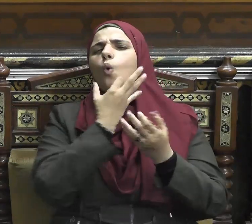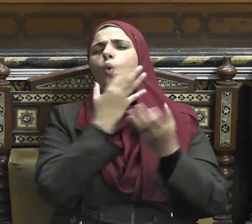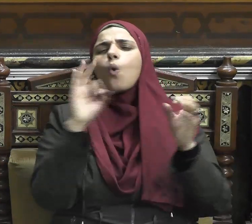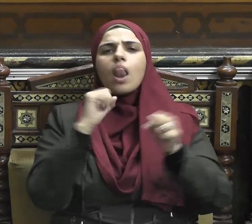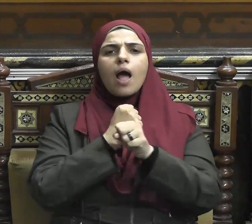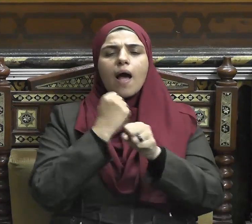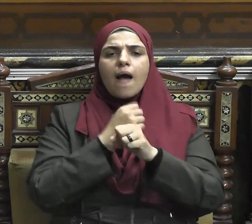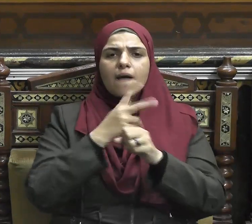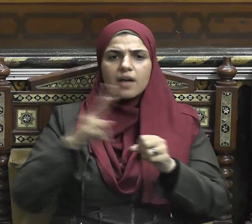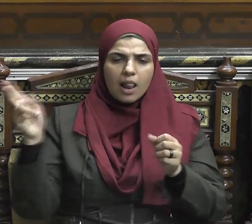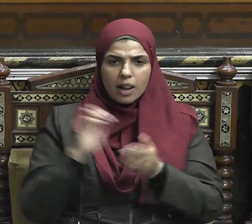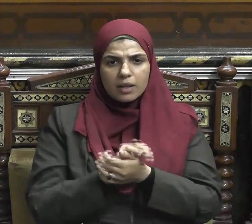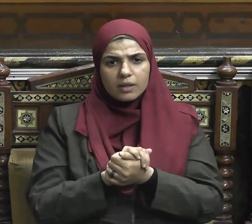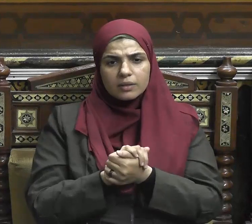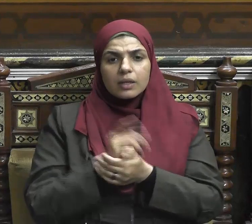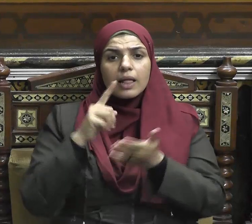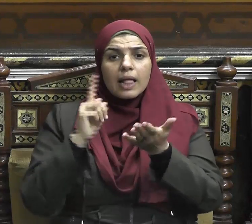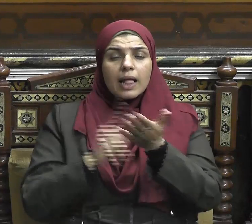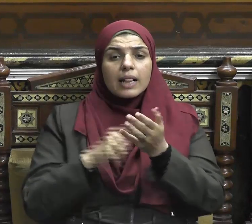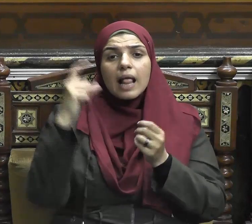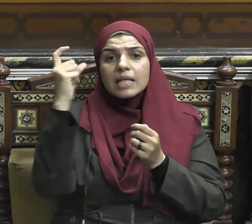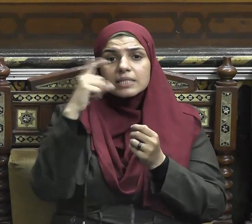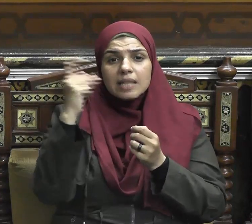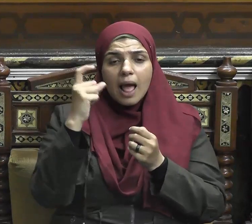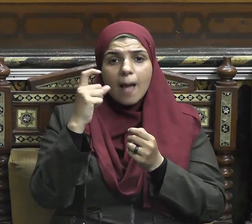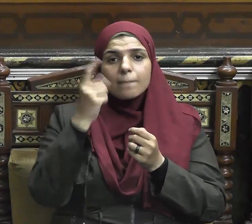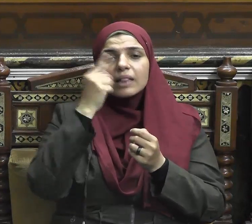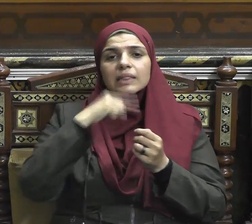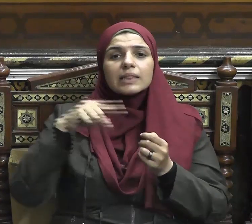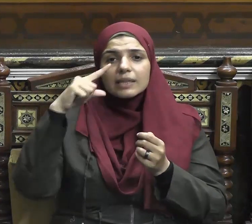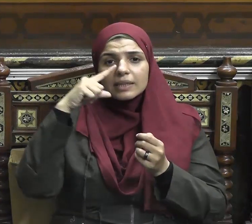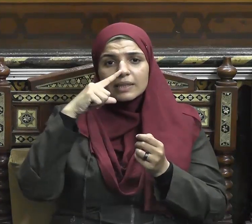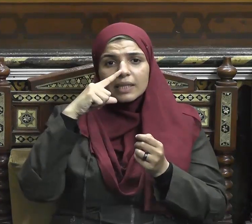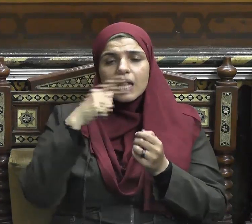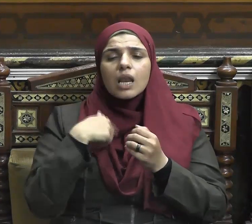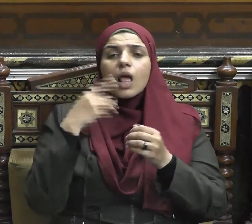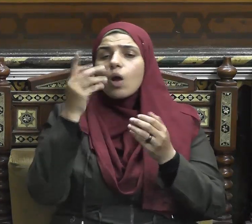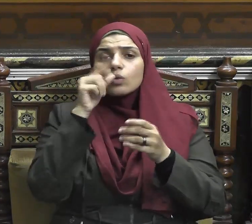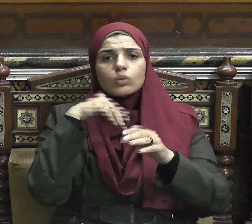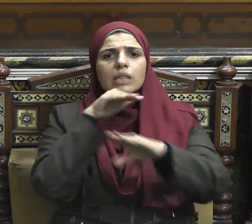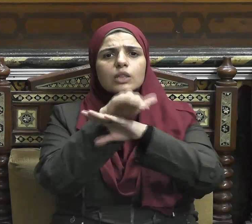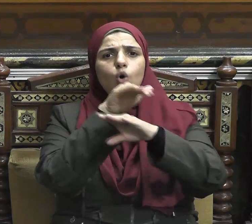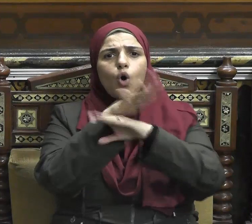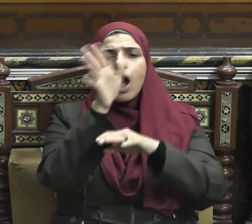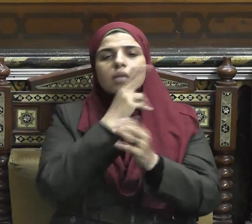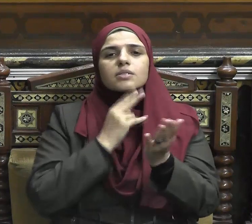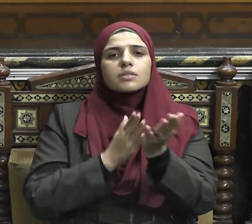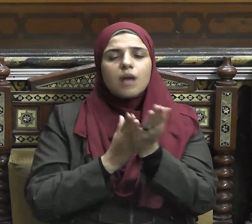وبناء وتشييد وحضارة وعمران فالإسلام